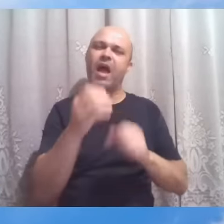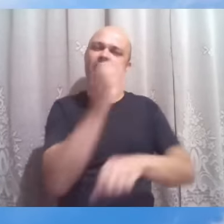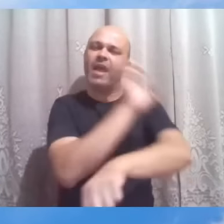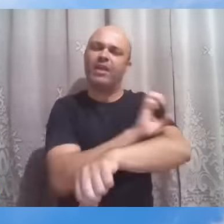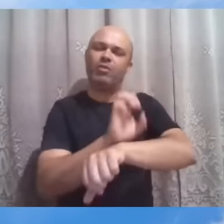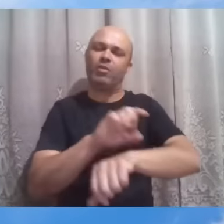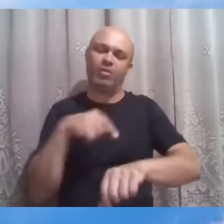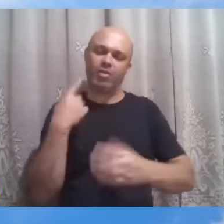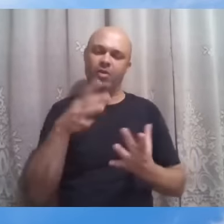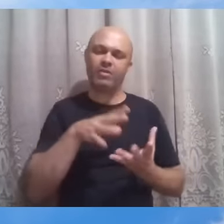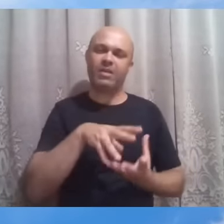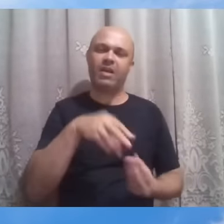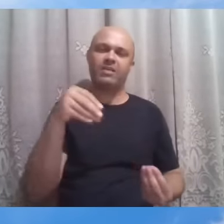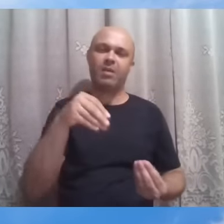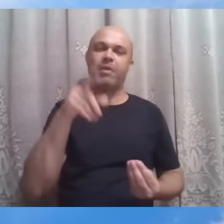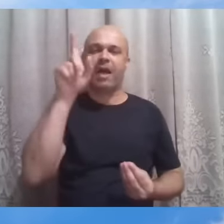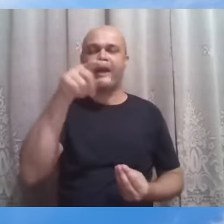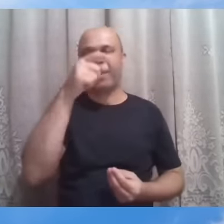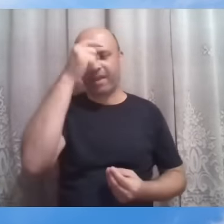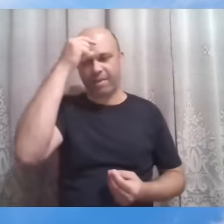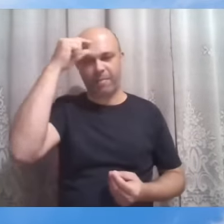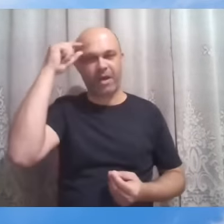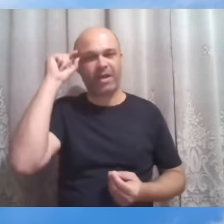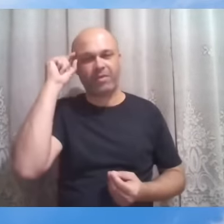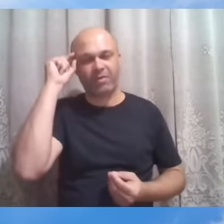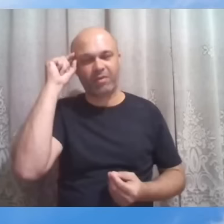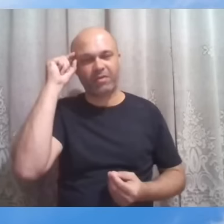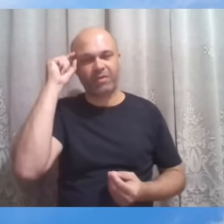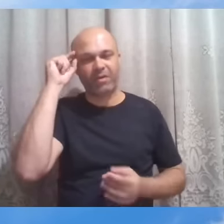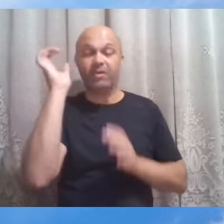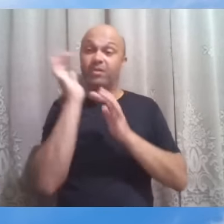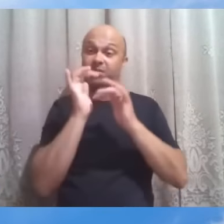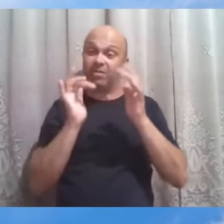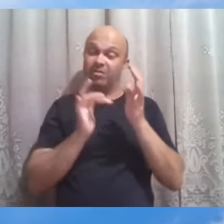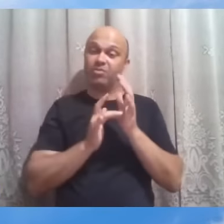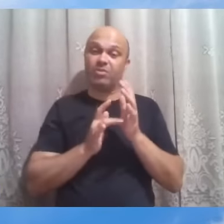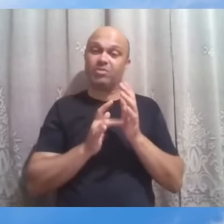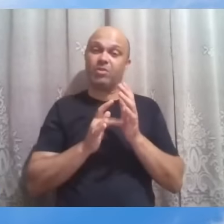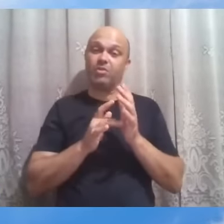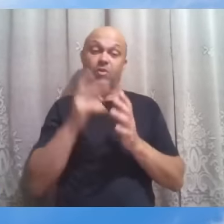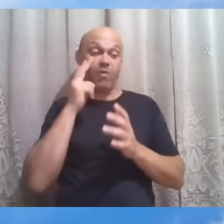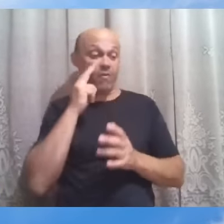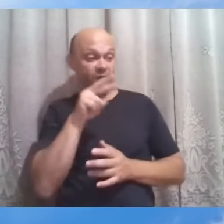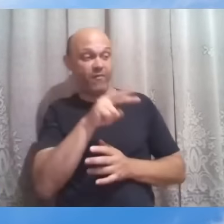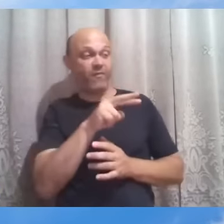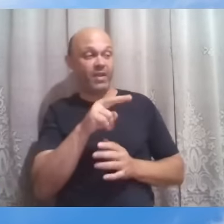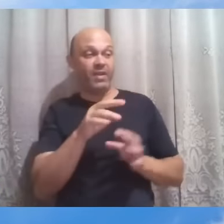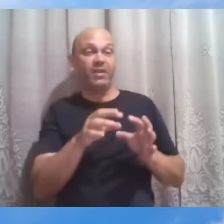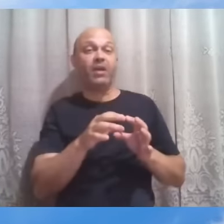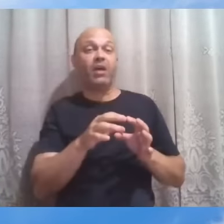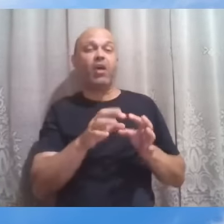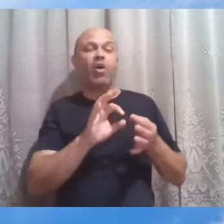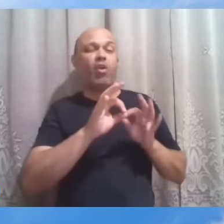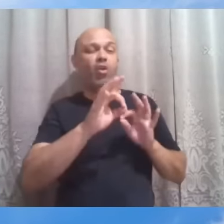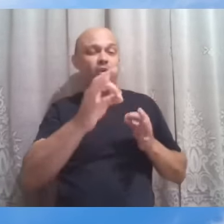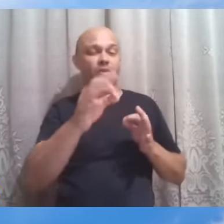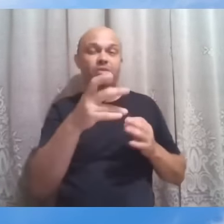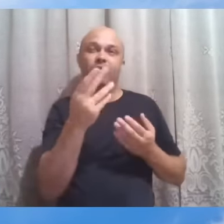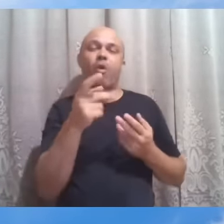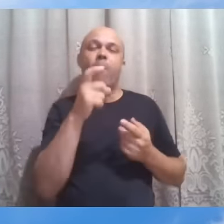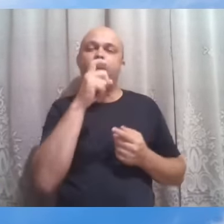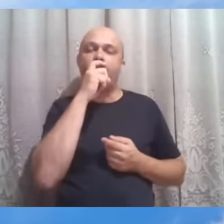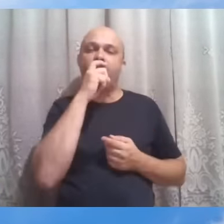Então, Jesus, ele dá ocasião, ele fica nos bastidores, ele fica vendo de longe como o pai vendo a criancinha na bicicleta, venha.